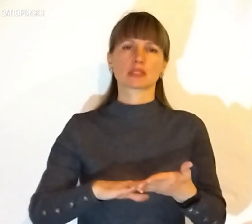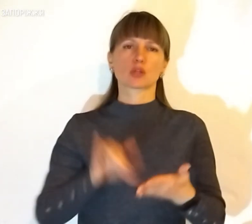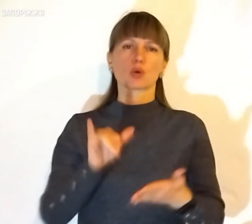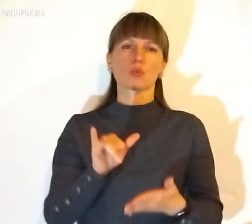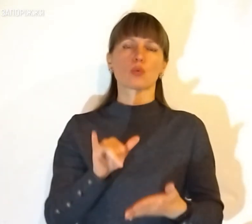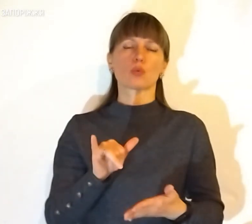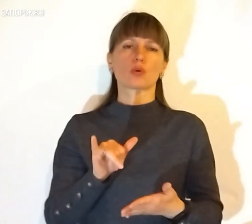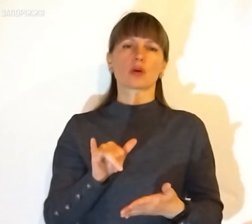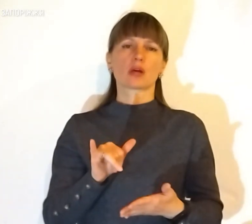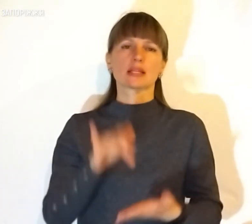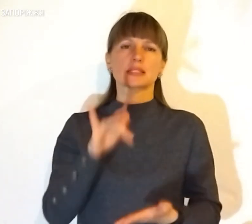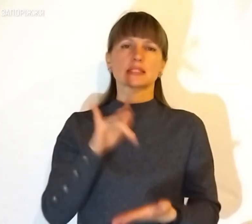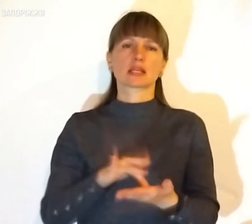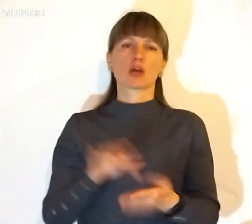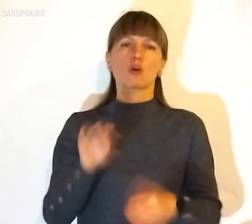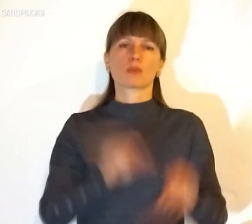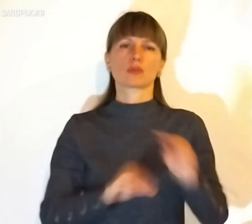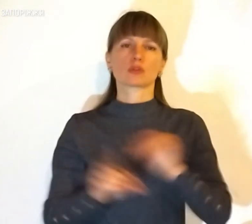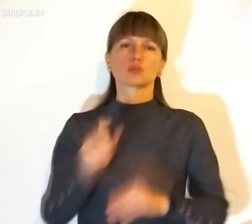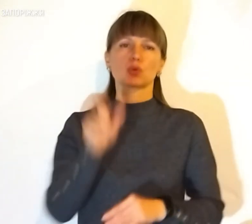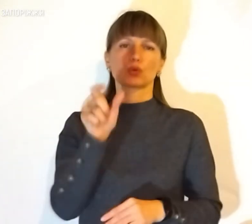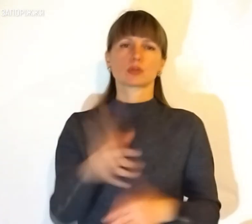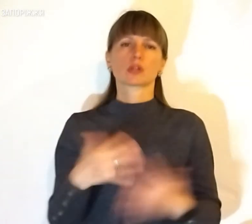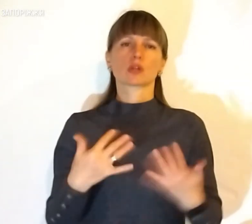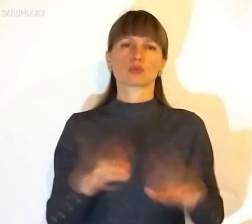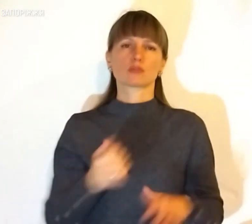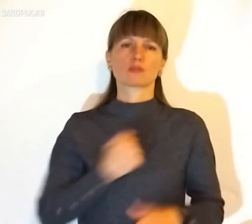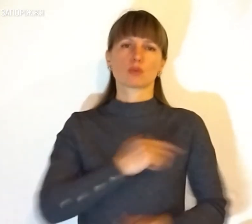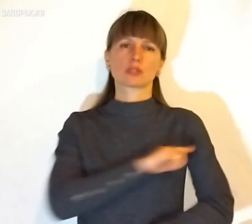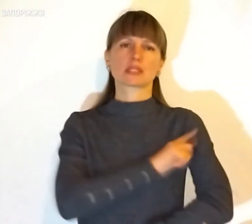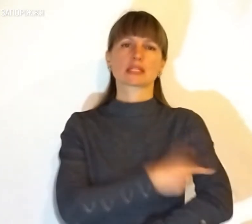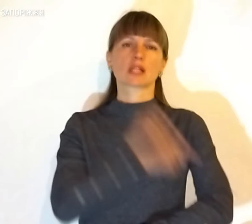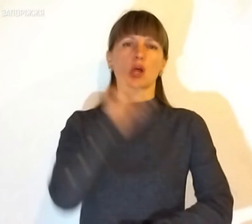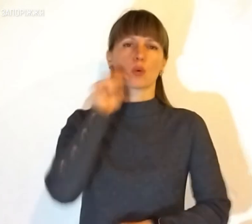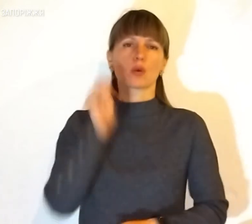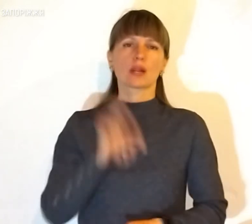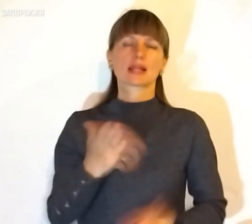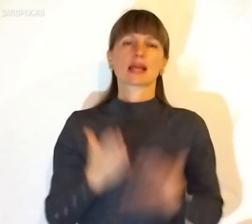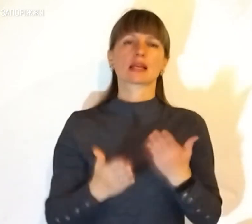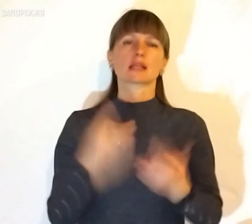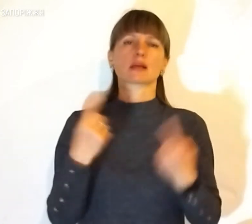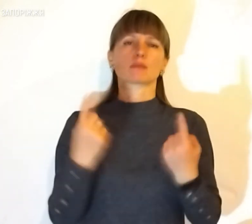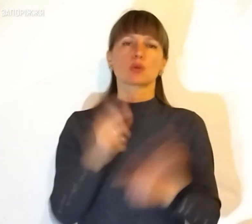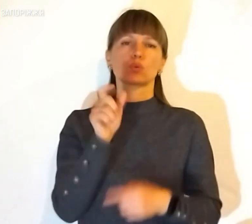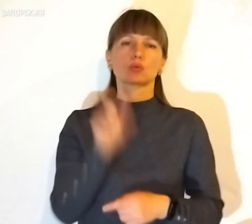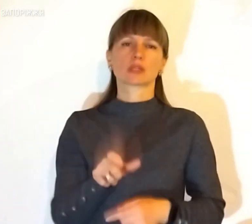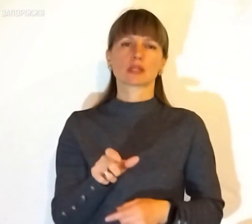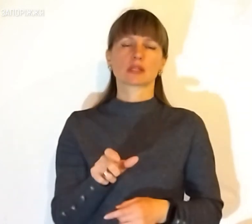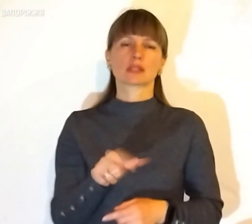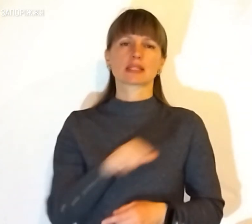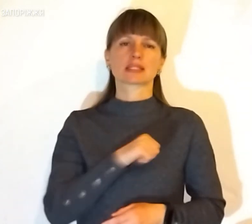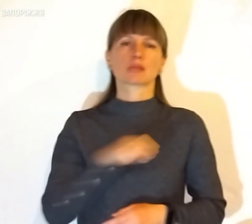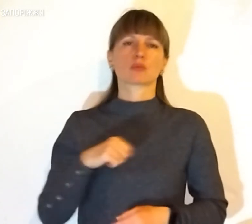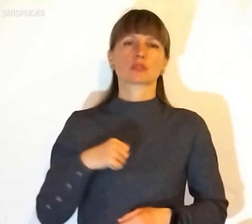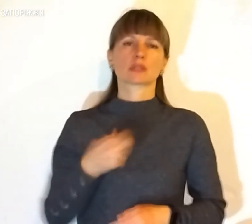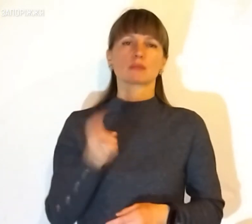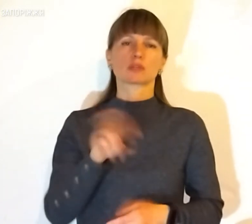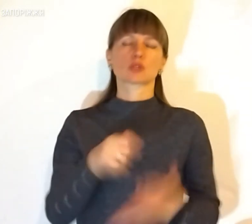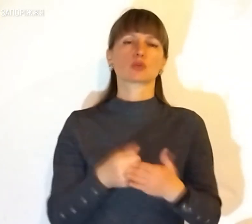центрі комплектування, що людина вже з Збройних сил України. А якщо, звичайно, людина самостійна прийшла до